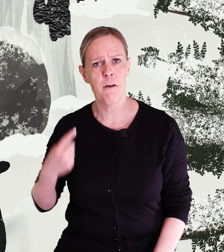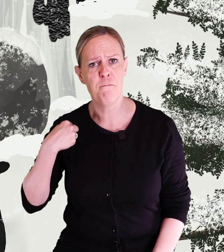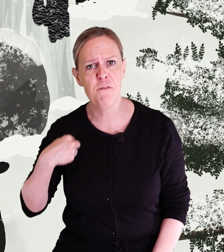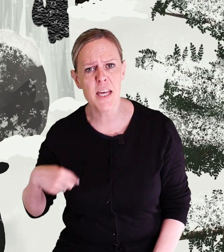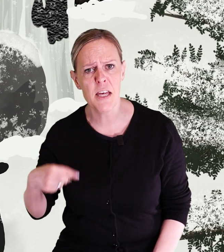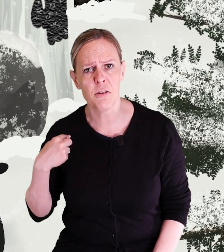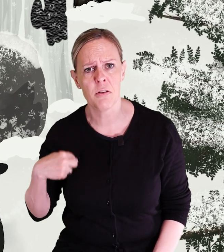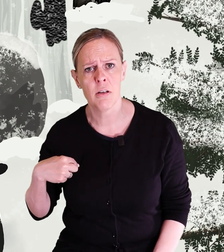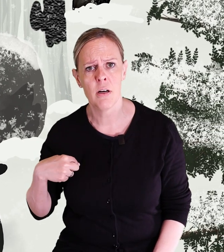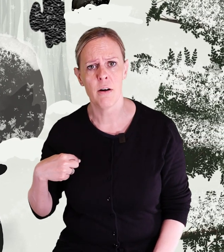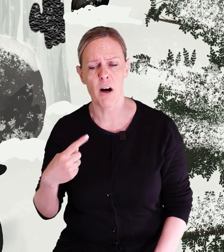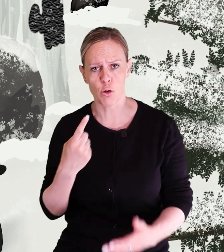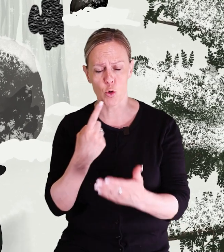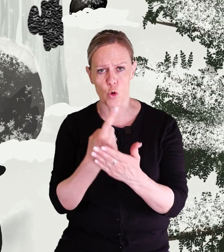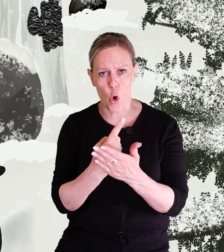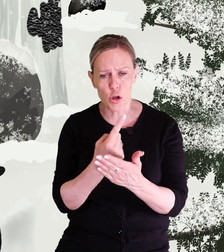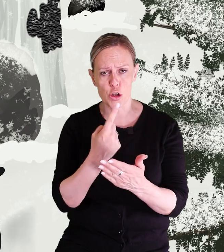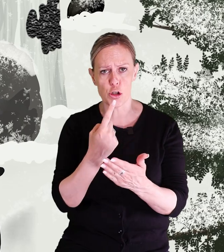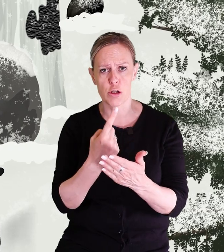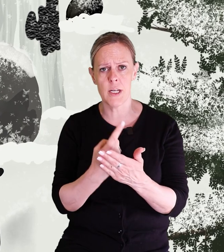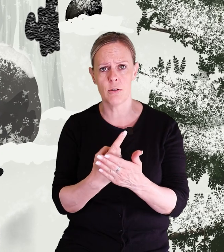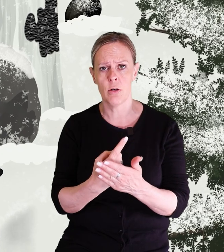vit. Vad konstigt!